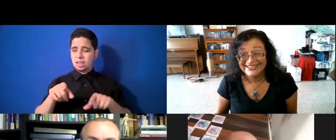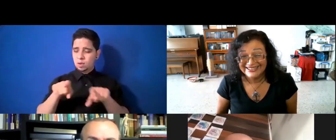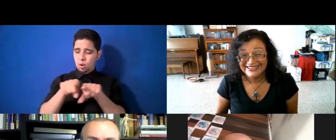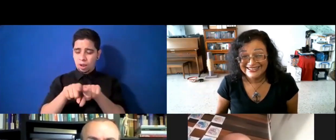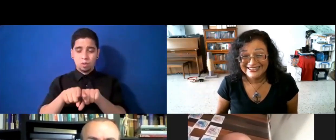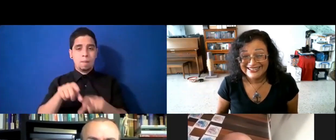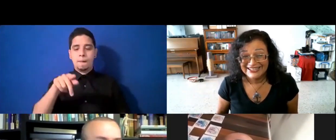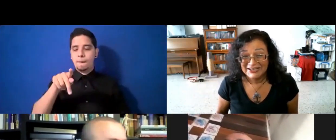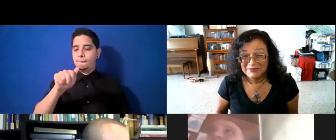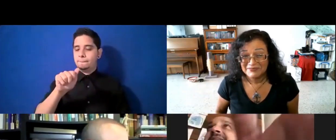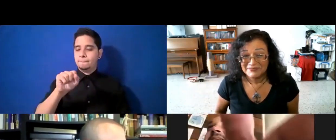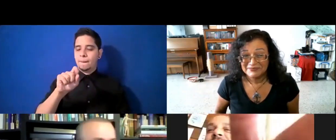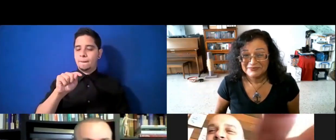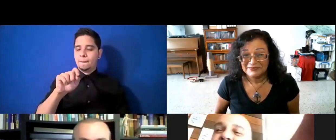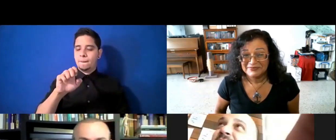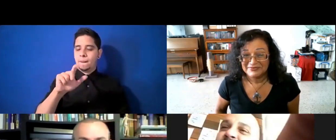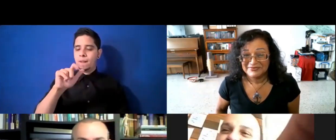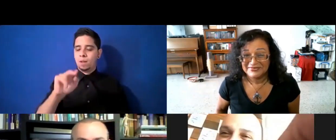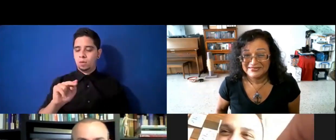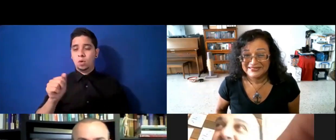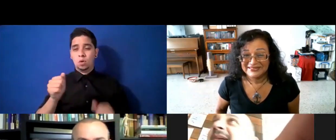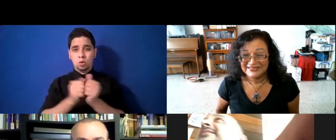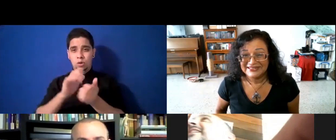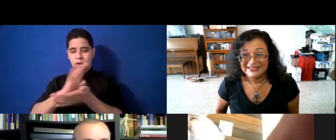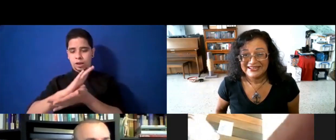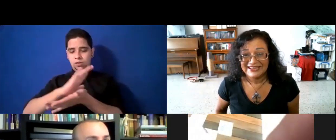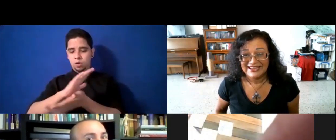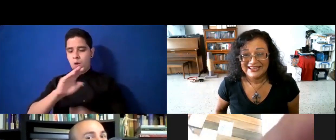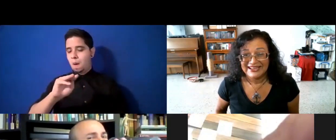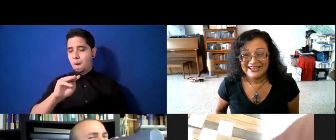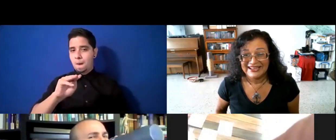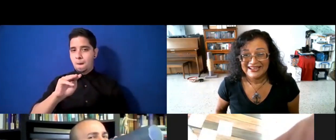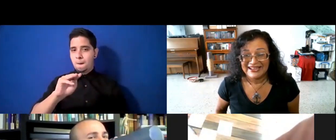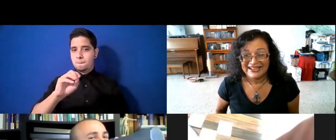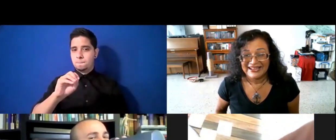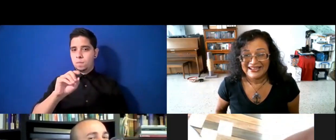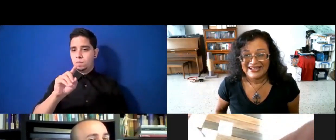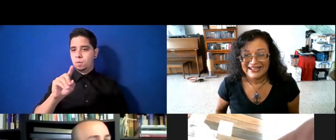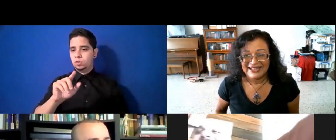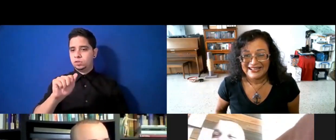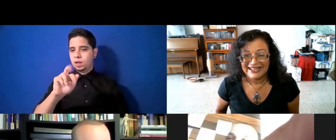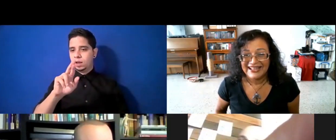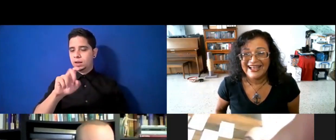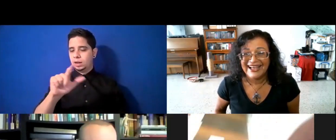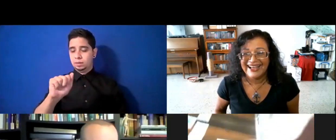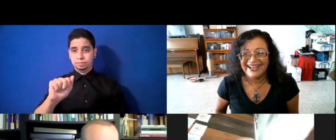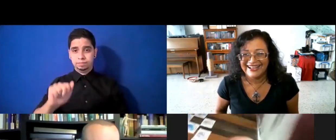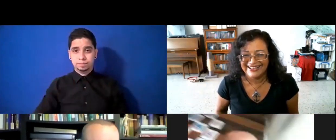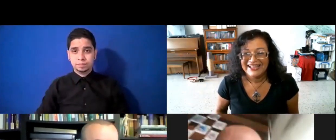pues sí, es bien, da un break sano. Conseguimos un cargador rojo. Yo quiero pedir una